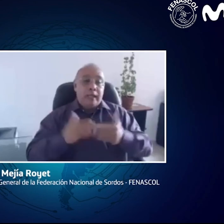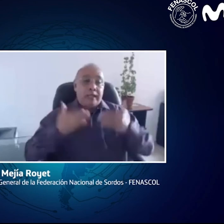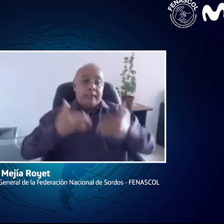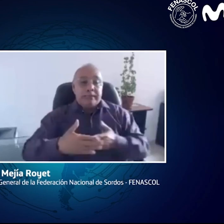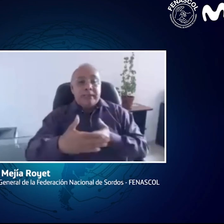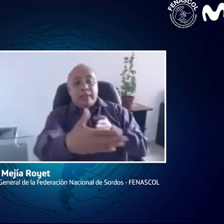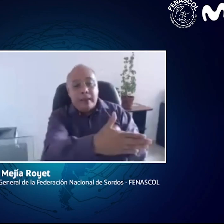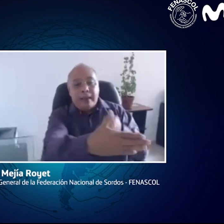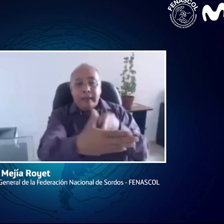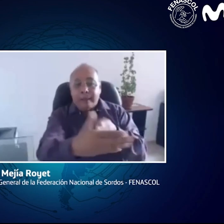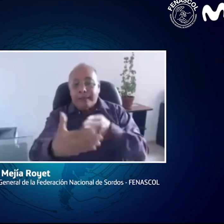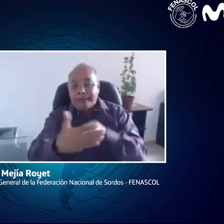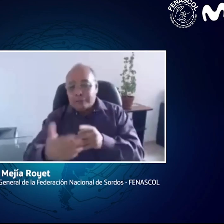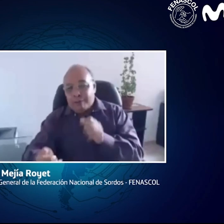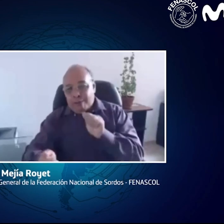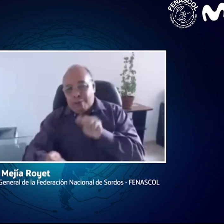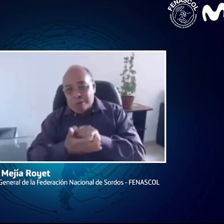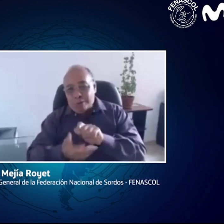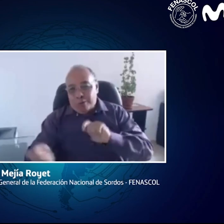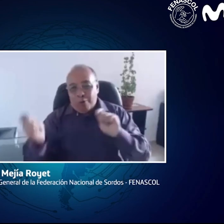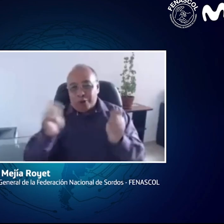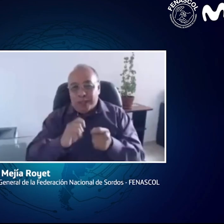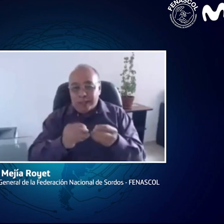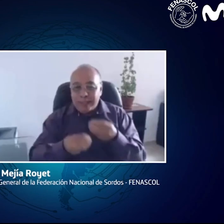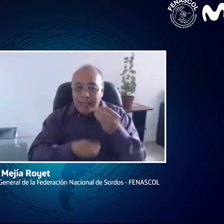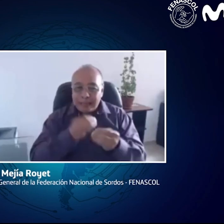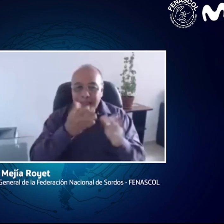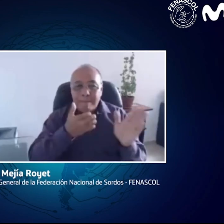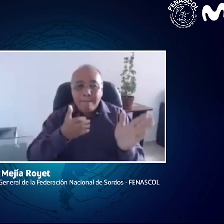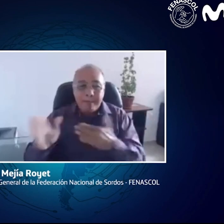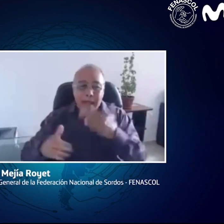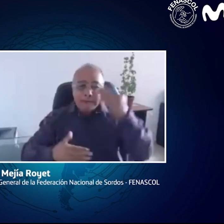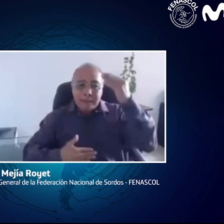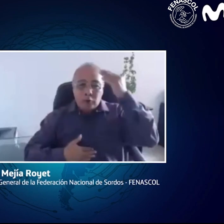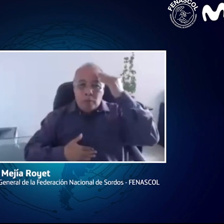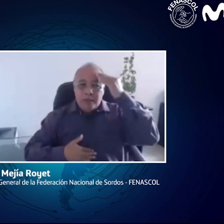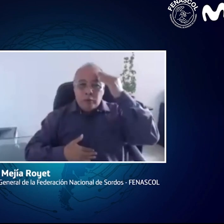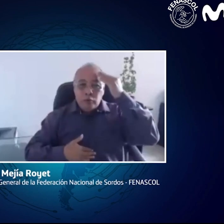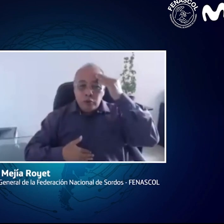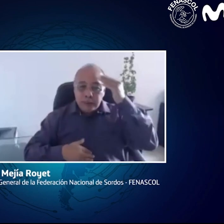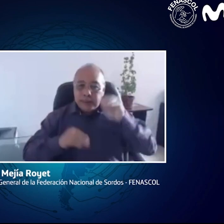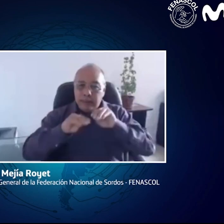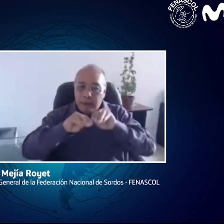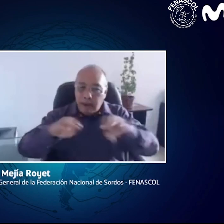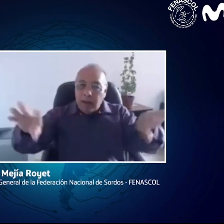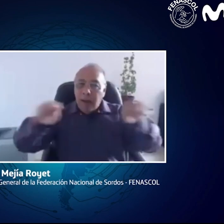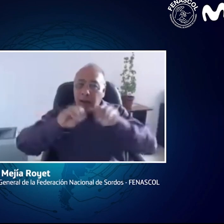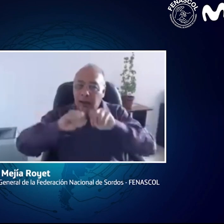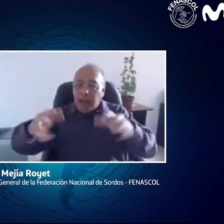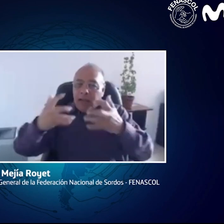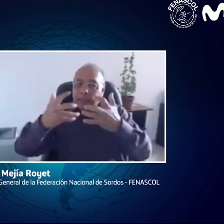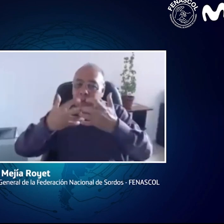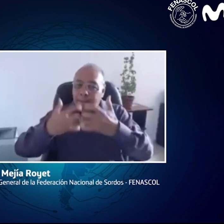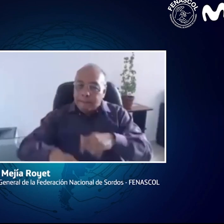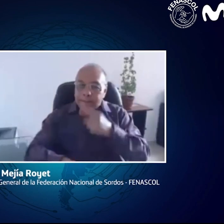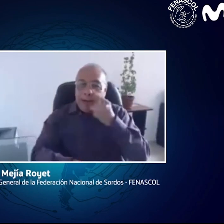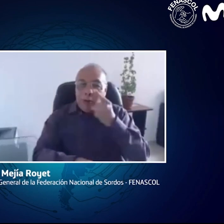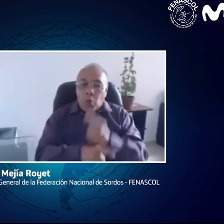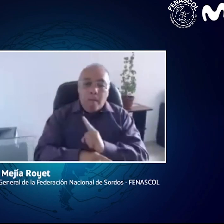cumplen con esto, pues, obviamente, están generando unas barreras para las personas con discapacidad. Por eso es importante ese plan de toma de